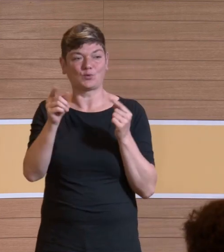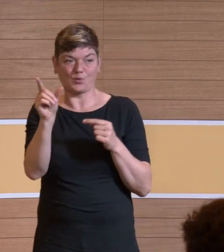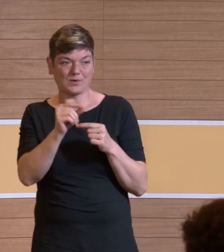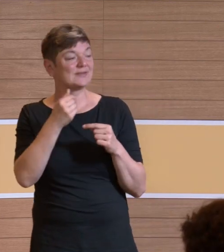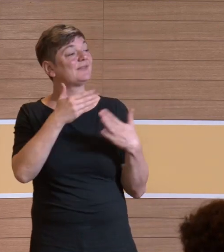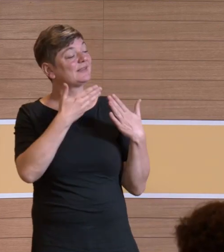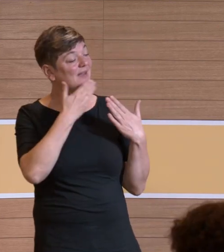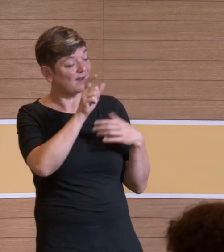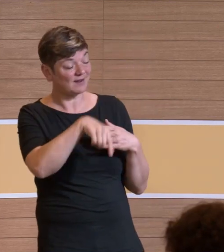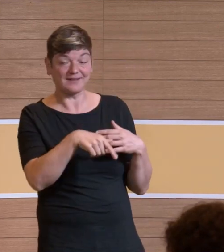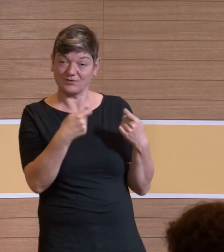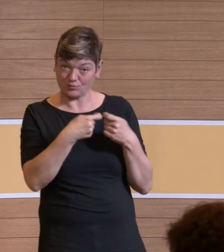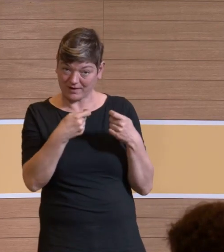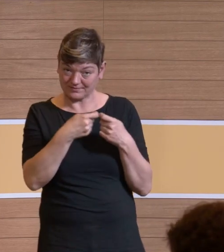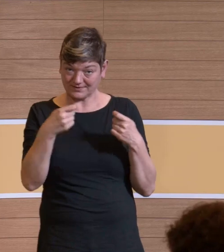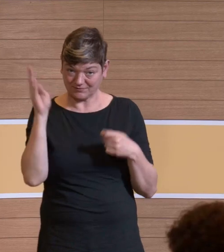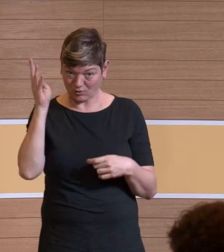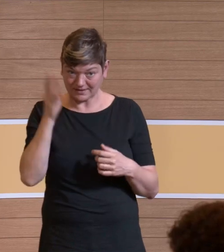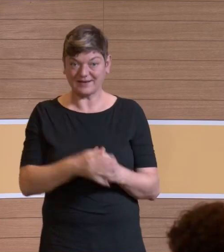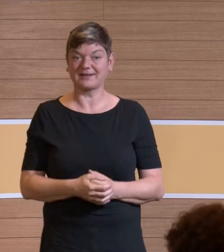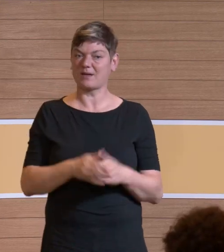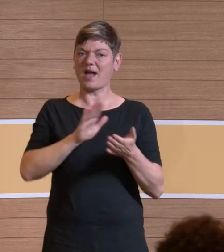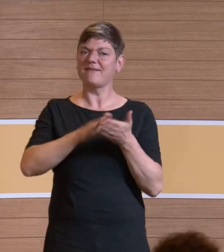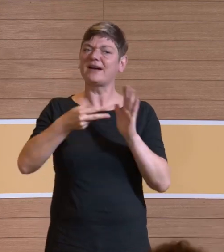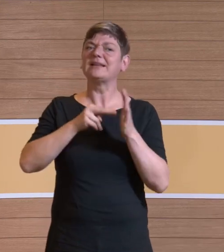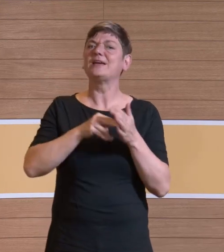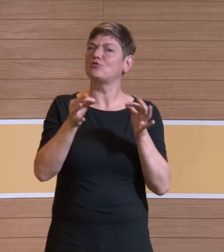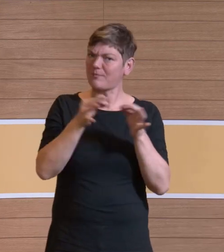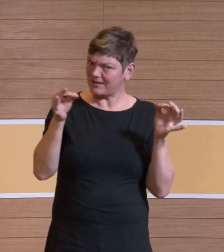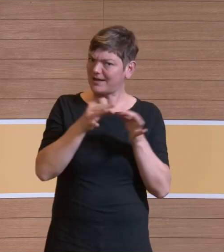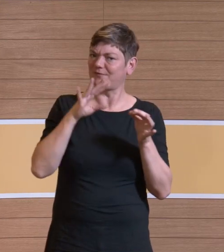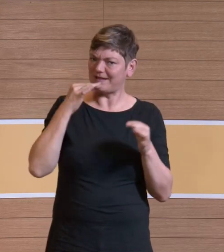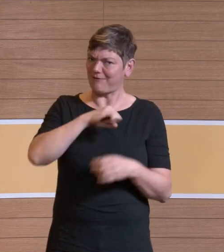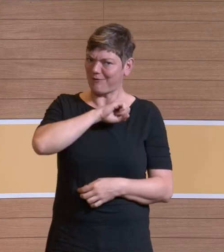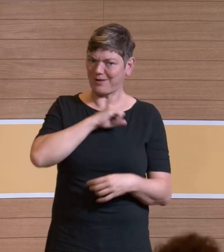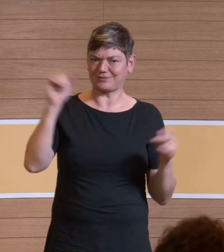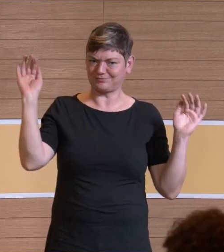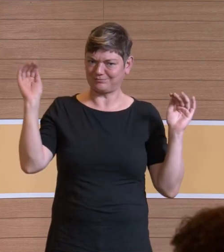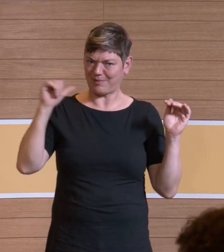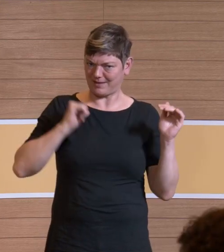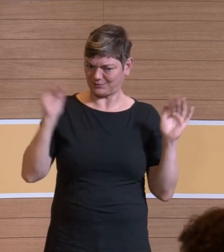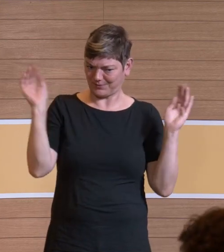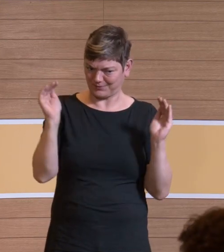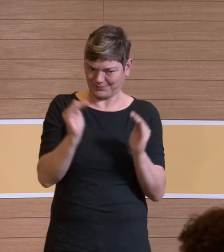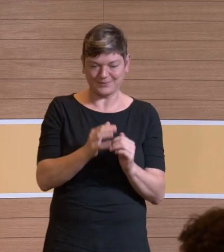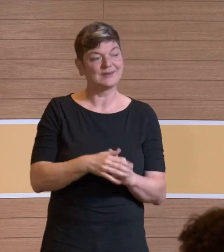Vortrag. Und man sieht ja wirklich, dass man mit einfachen technischen Maßnahmen auch wirklich was erreichen kann. Herzlichen Dank für die Einblicke.